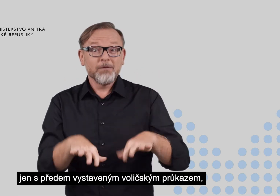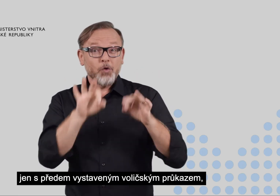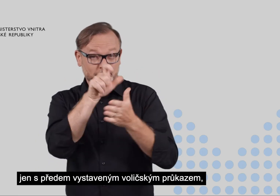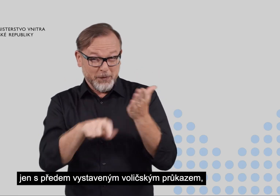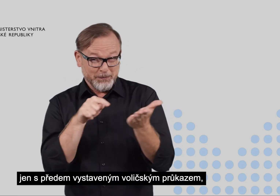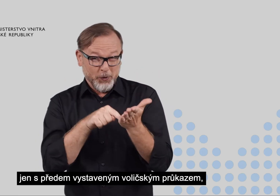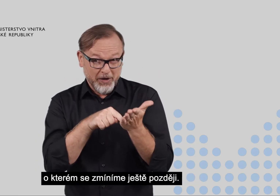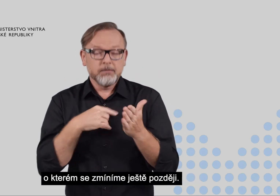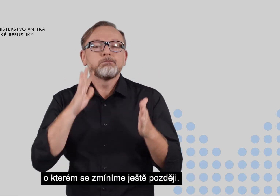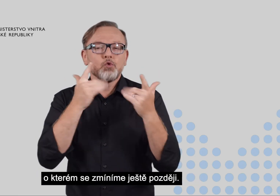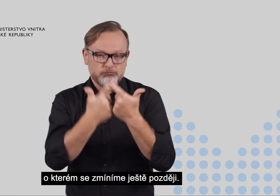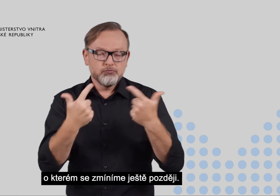zmíníme ještě později.